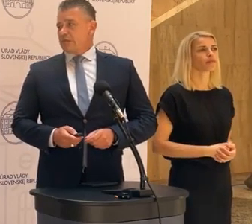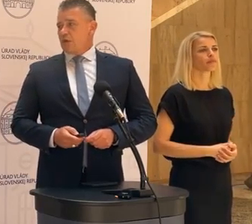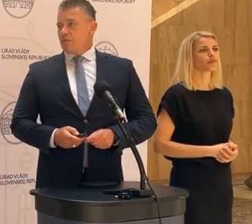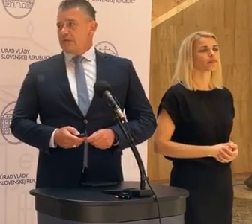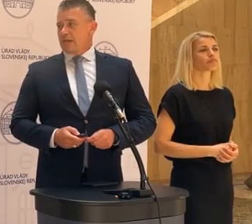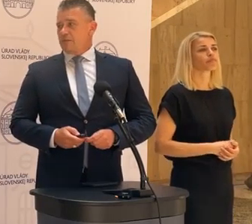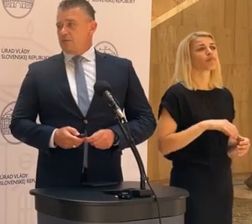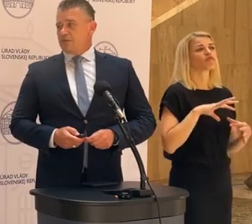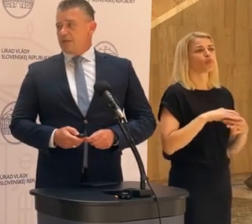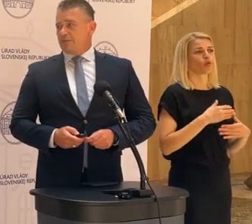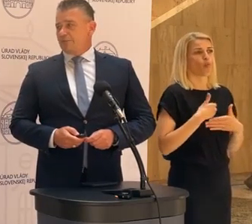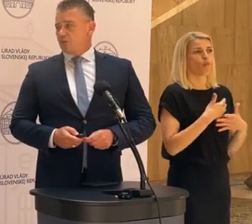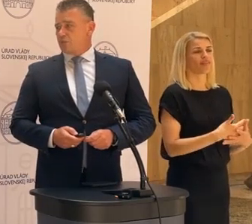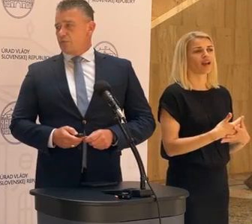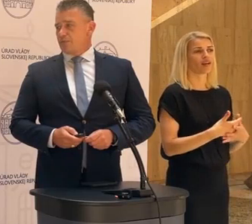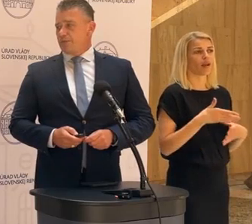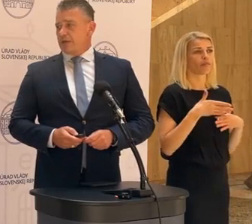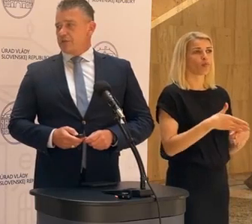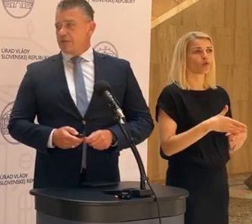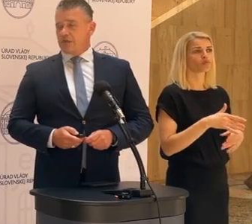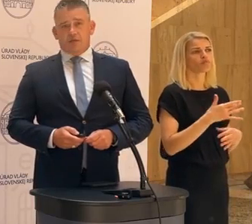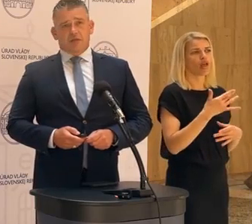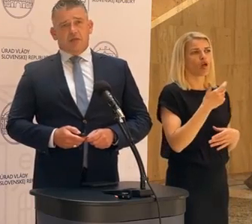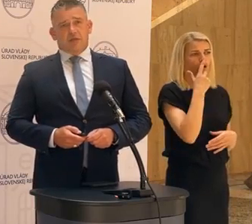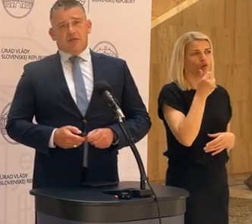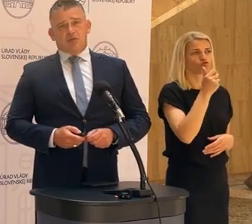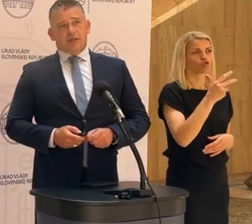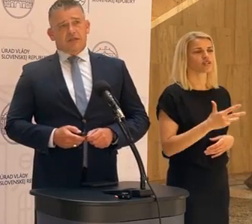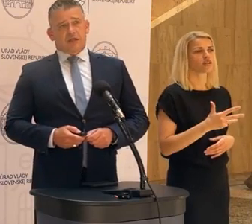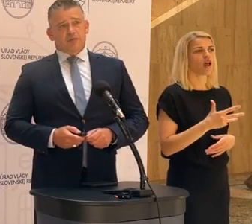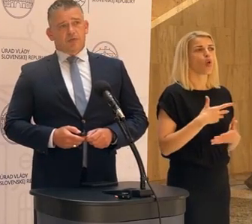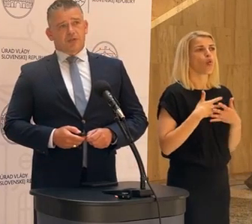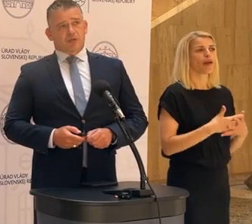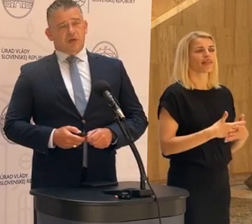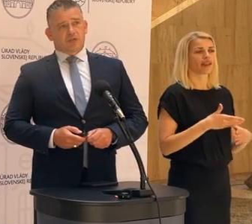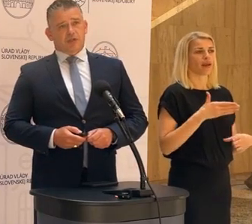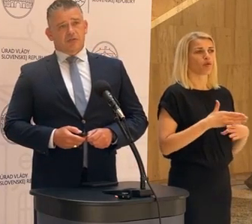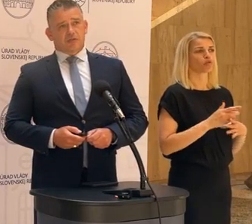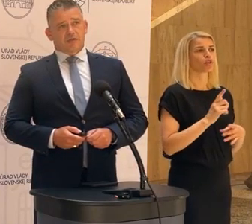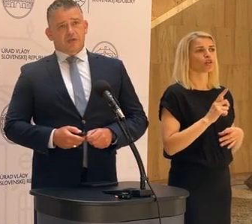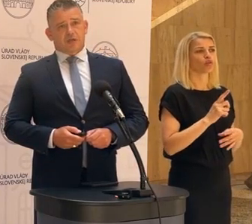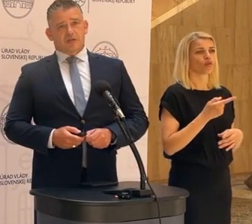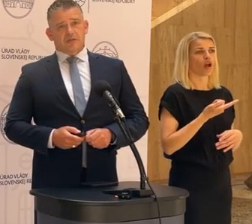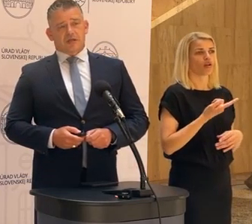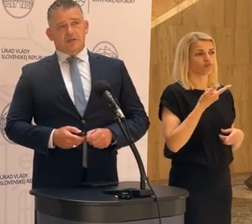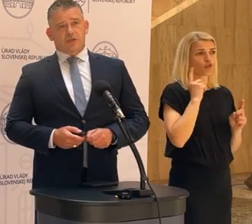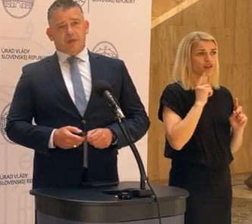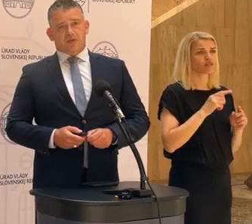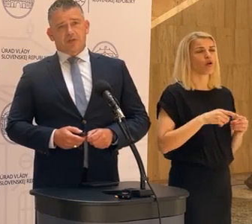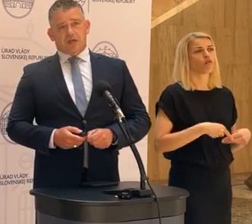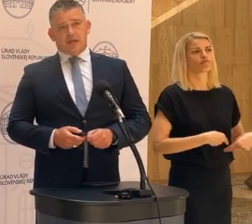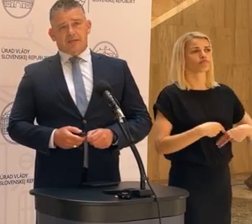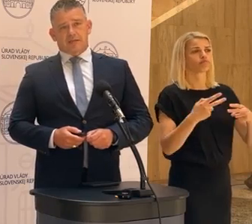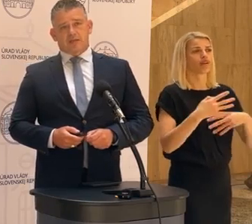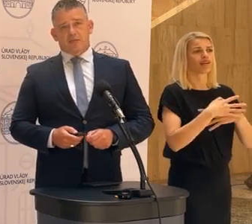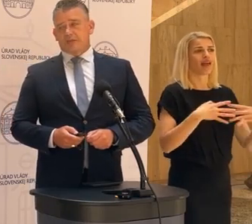Čo sa týka humanitárnej pomoci, tu sú pár čísiel humanitárnej pomoci, ktorá odišla zo Slovenska cez hraničné